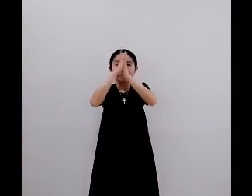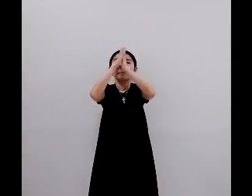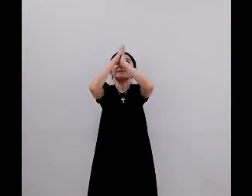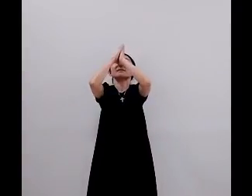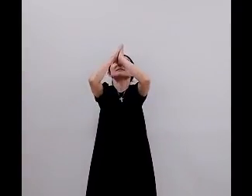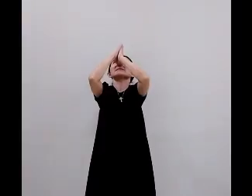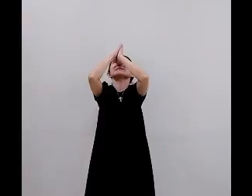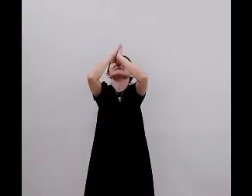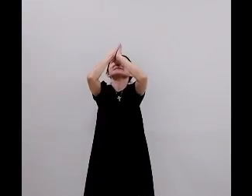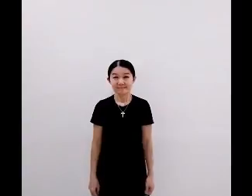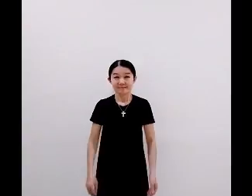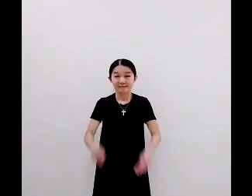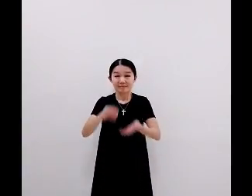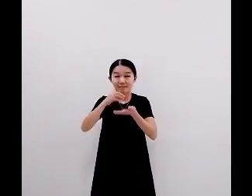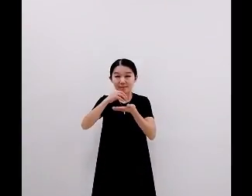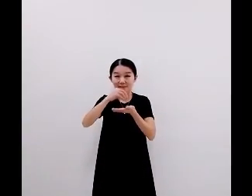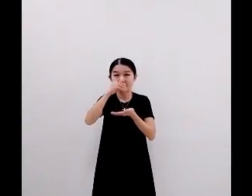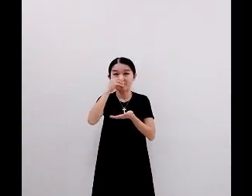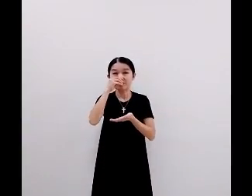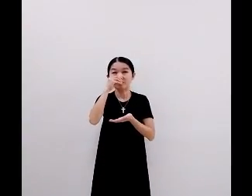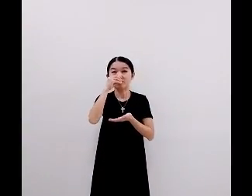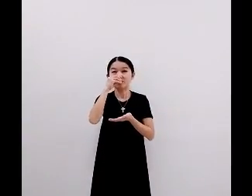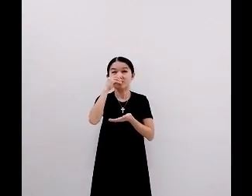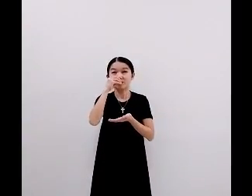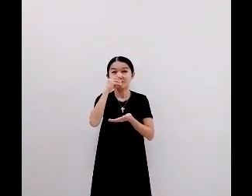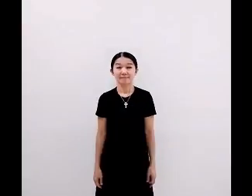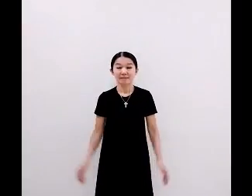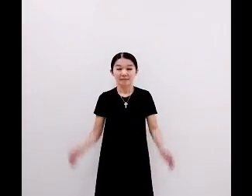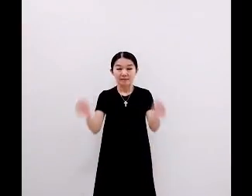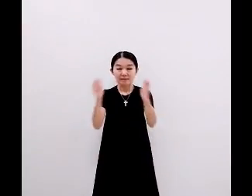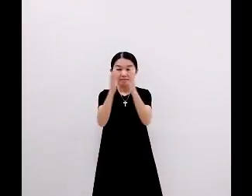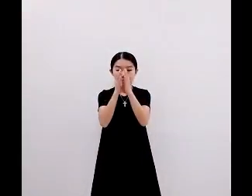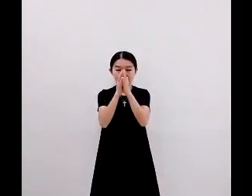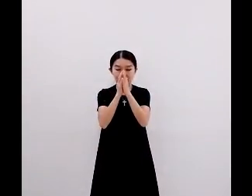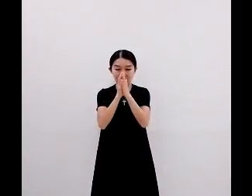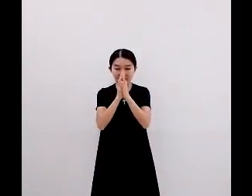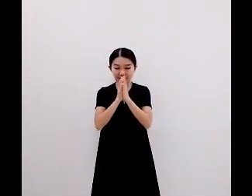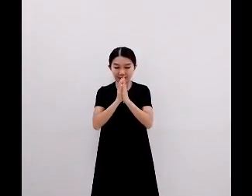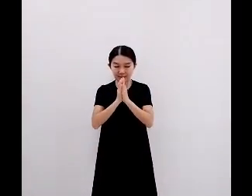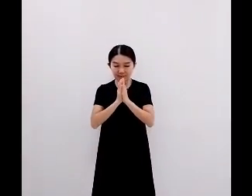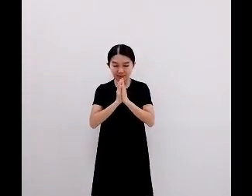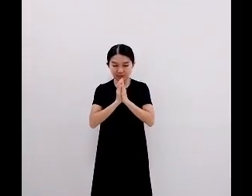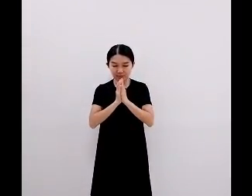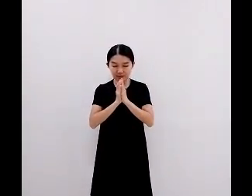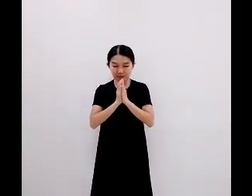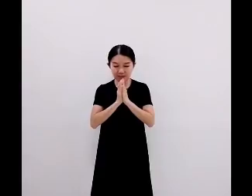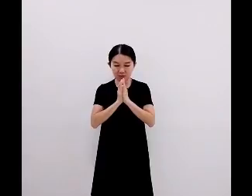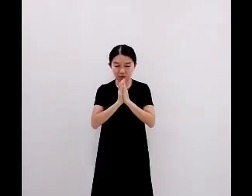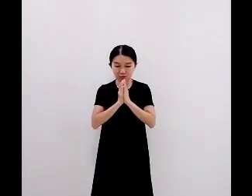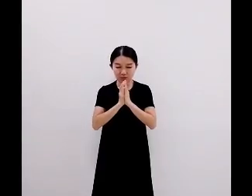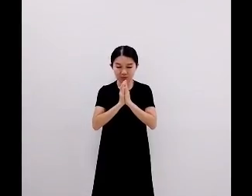baptis, perjalanan kudus, berdoa kepada nama Tuhan Yesus.